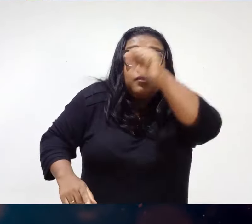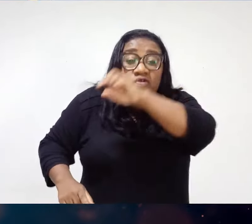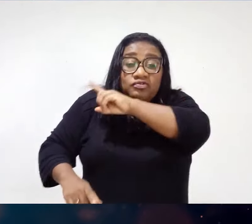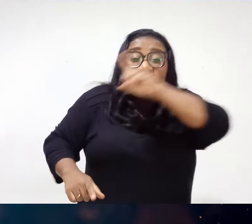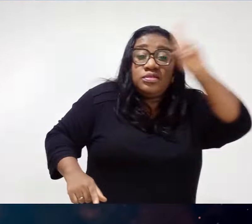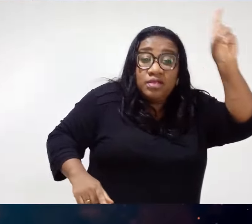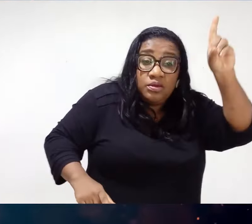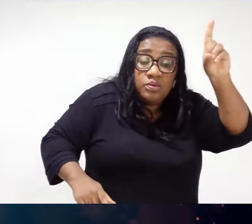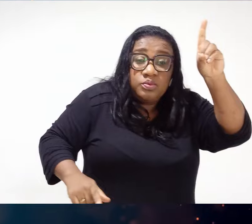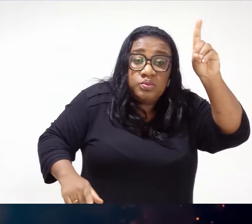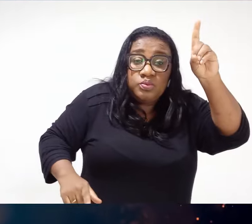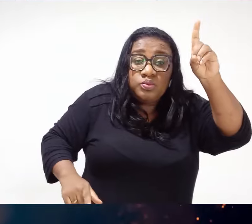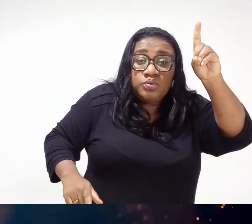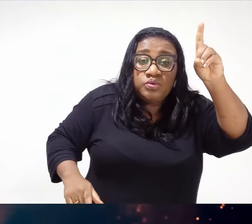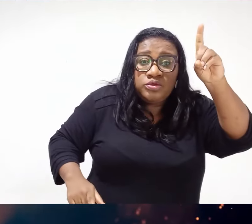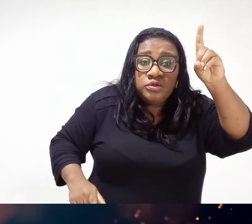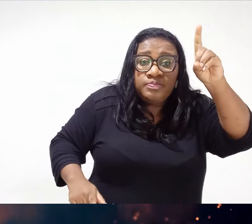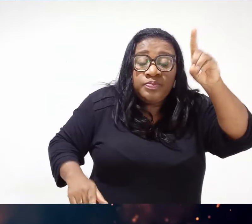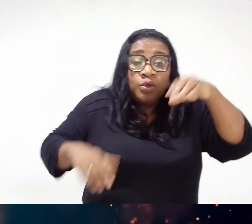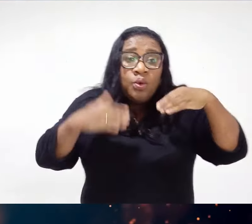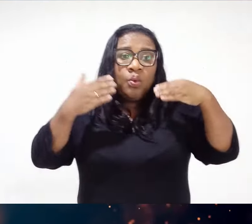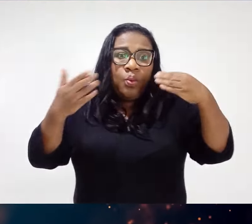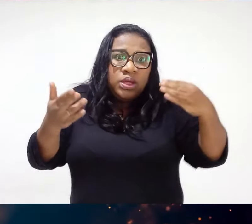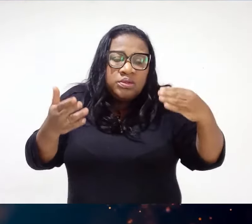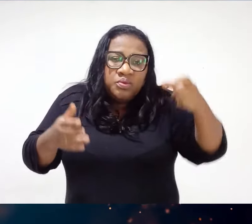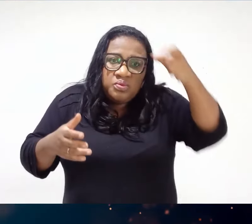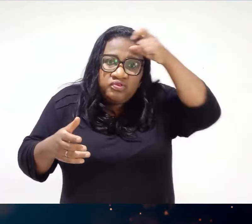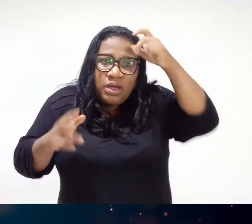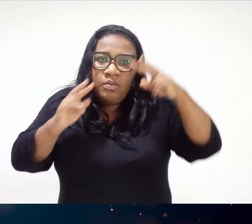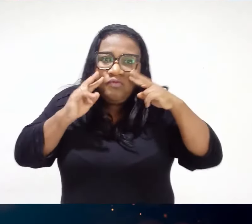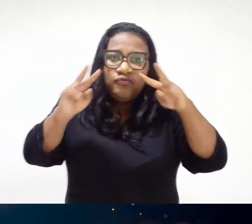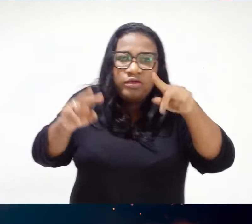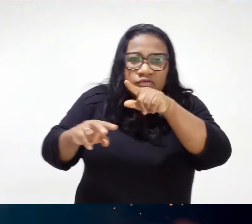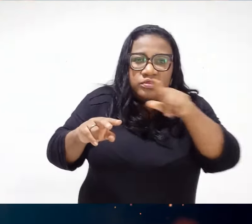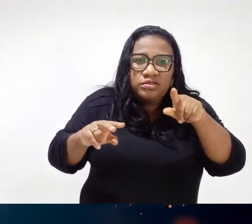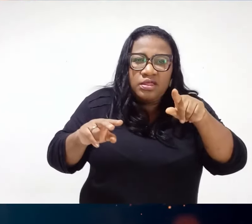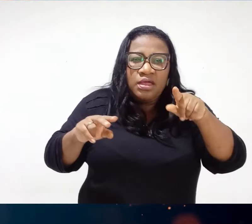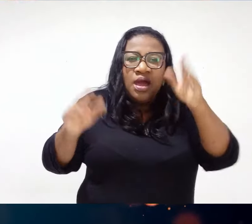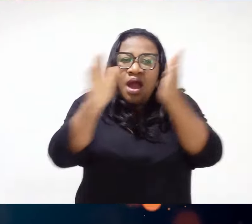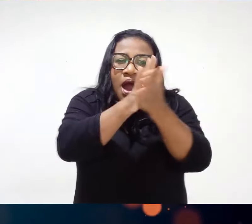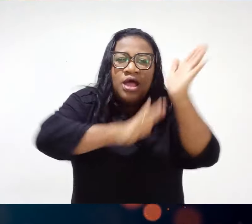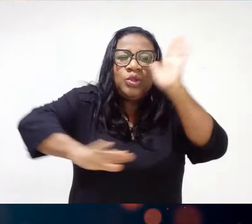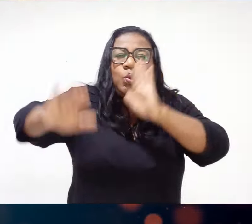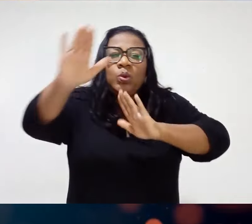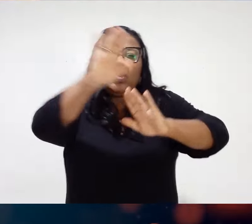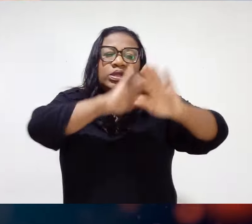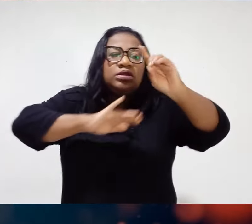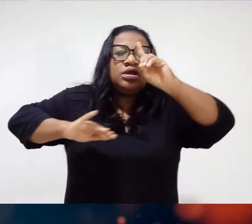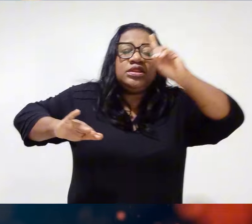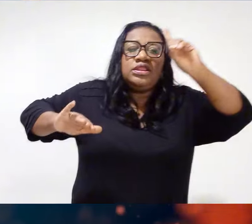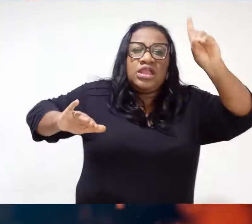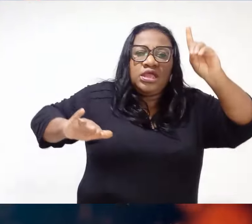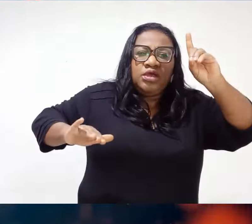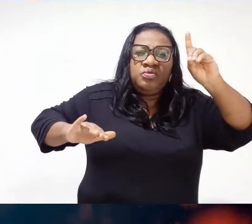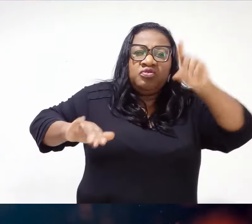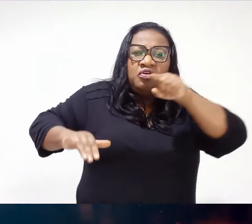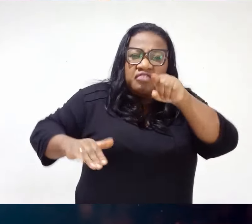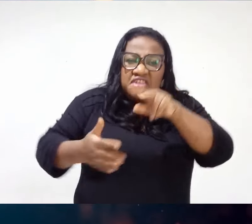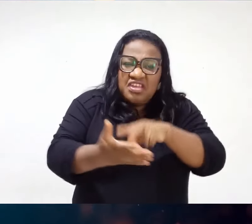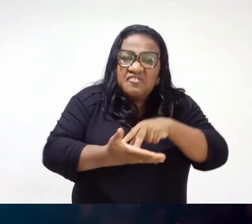inimigo É quando o inimigo te vê Adorando a Deus Em meio A um cenário de caos Em meio